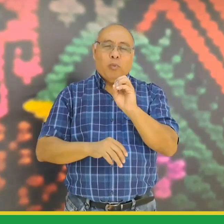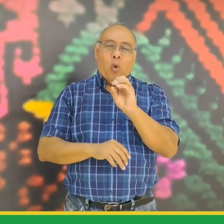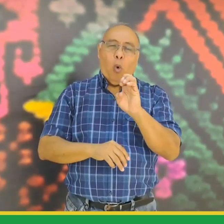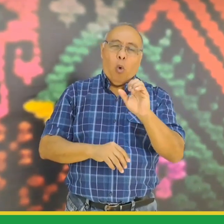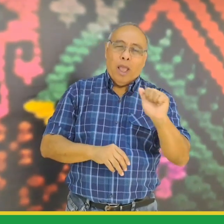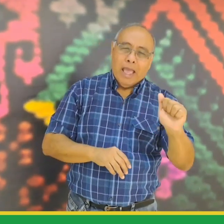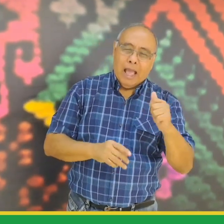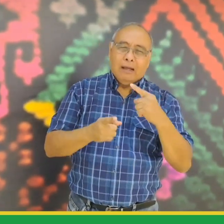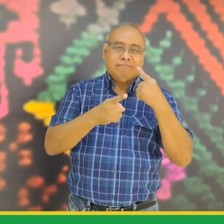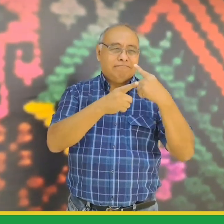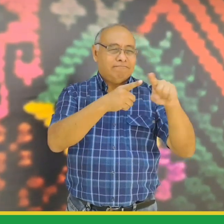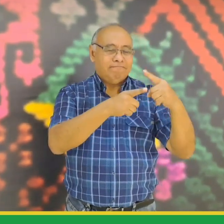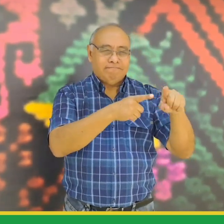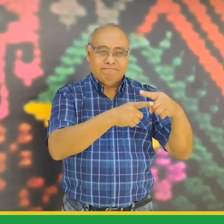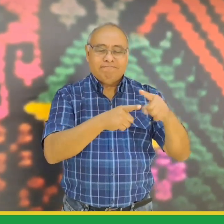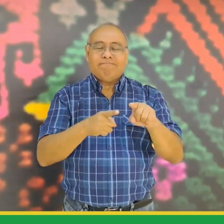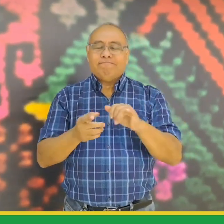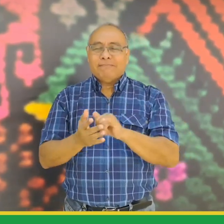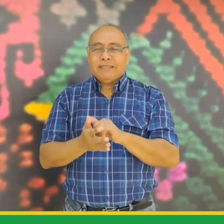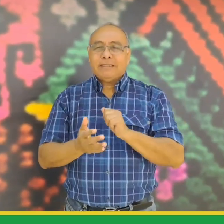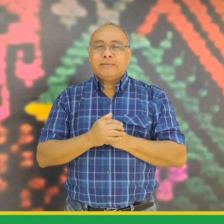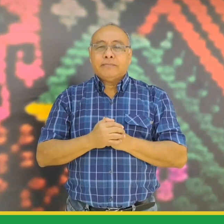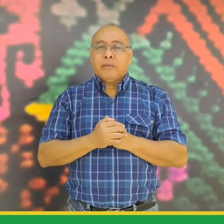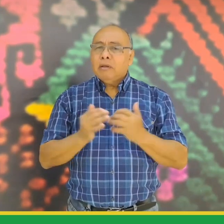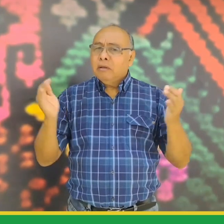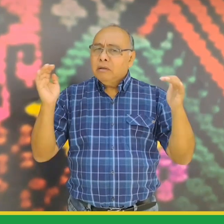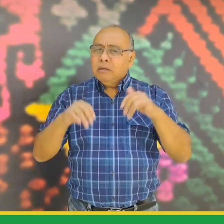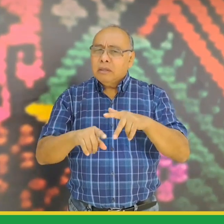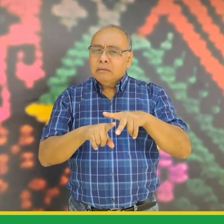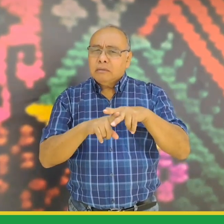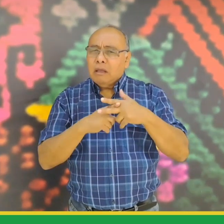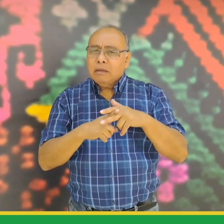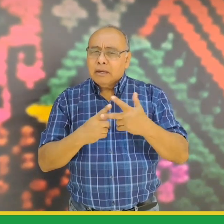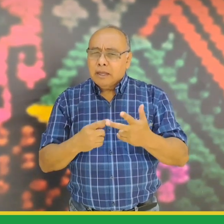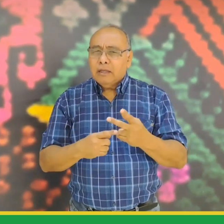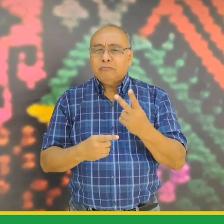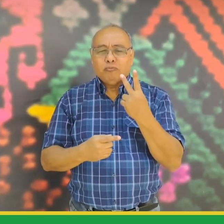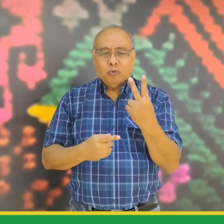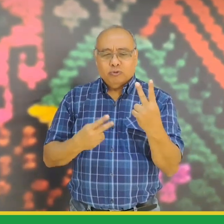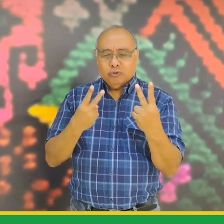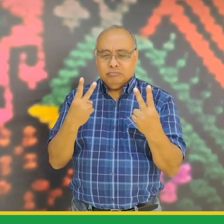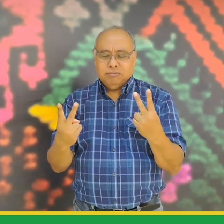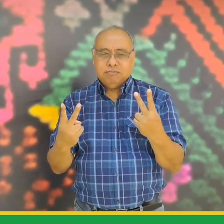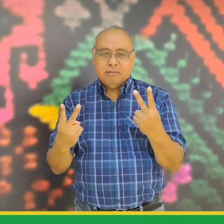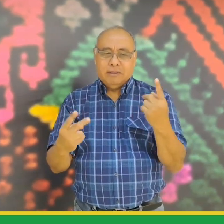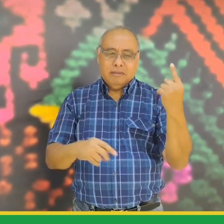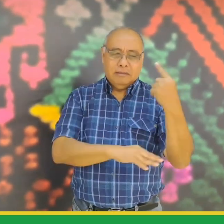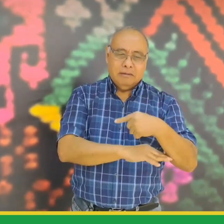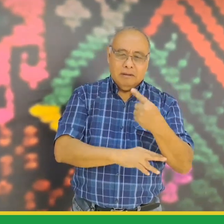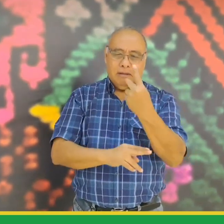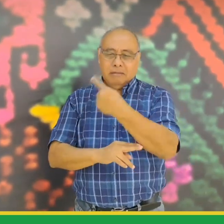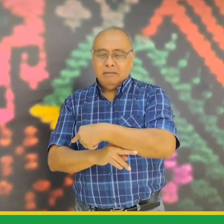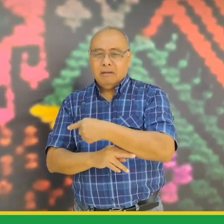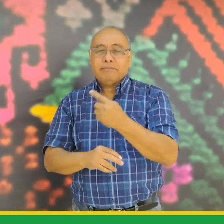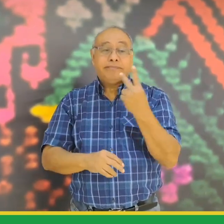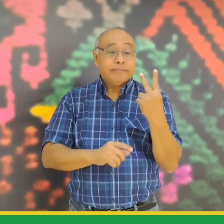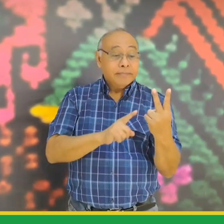como la ONU la OEA entre otras durante estos cuatro días la programación se dividió en dos